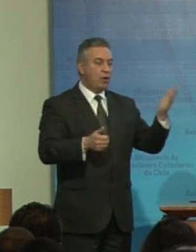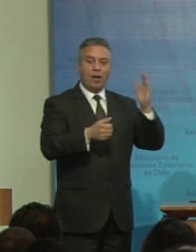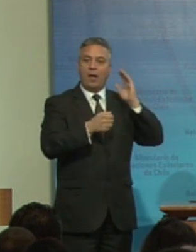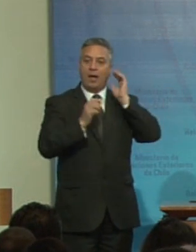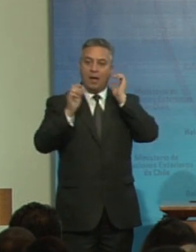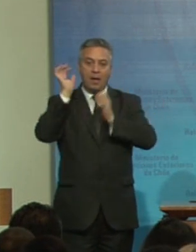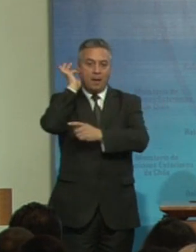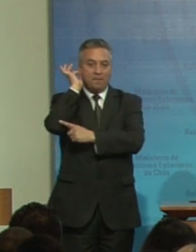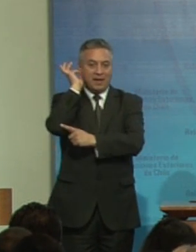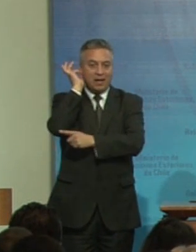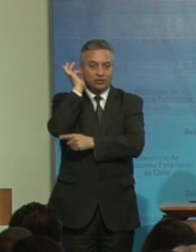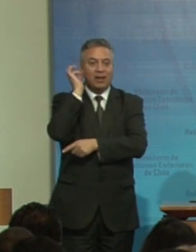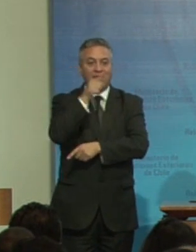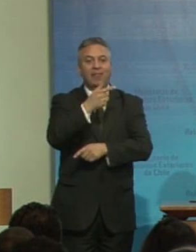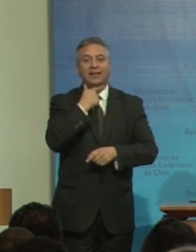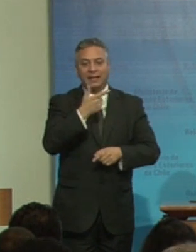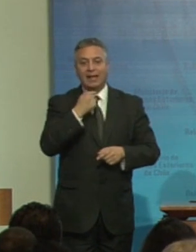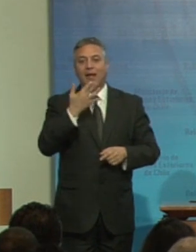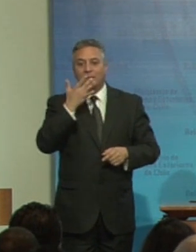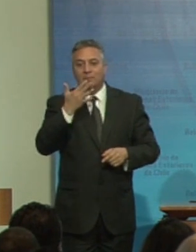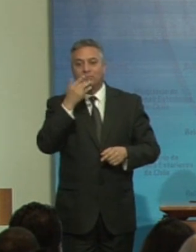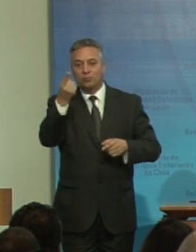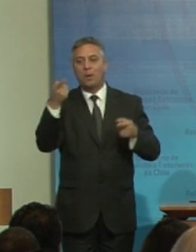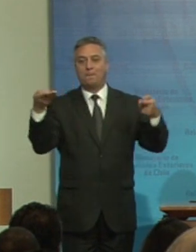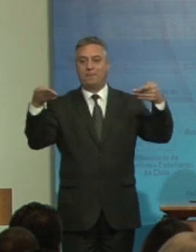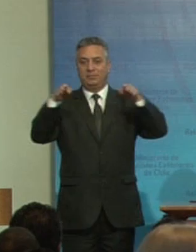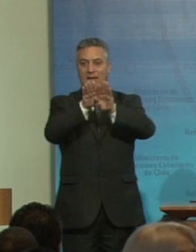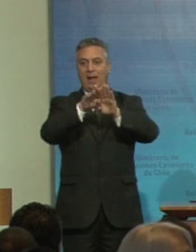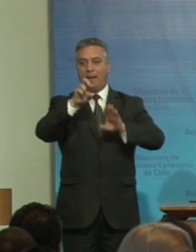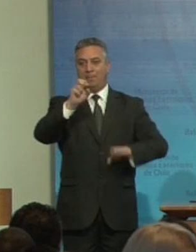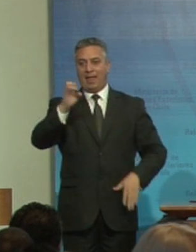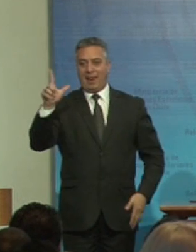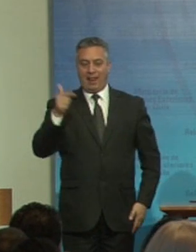quiere decir unas palabras para cerrar este panel gracias